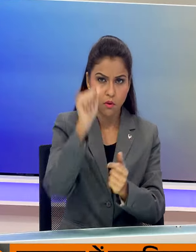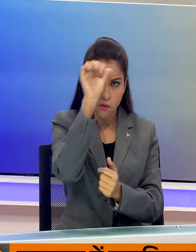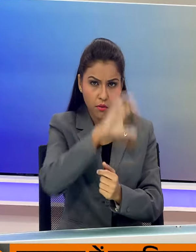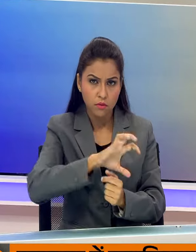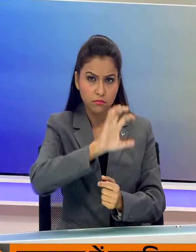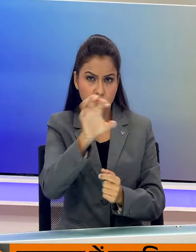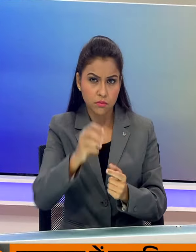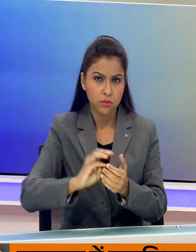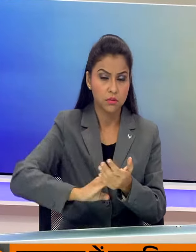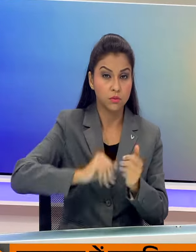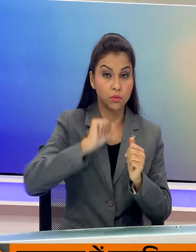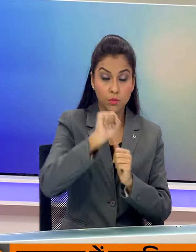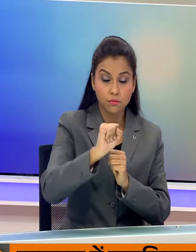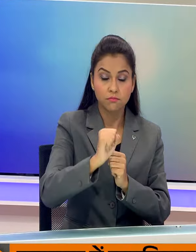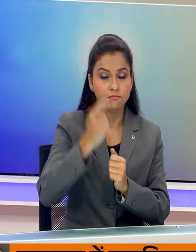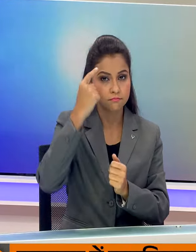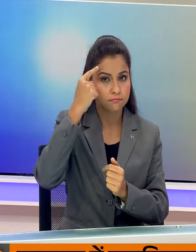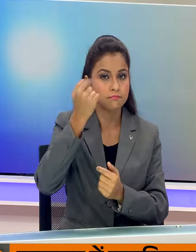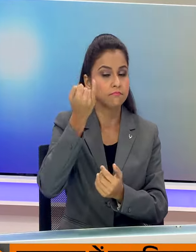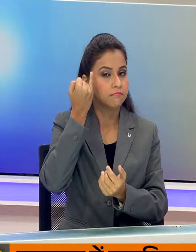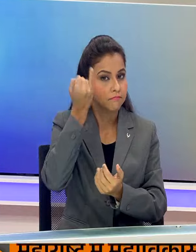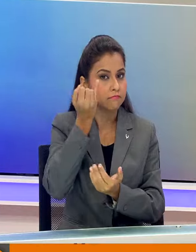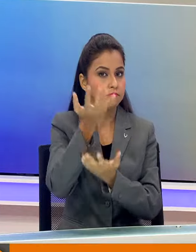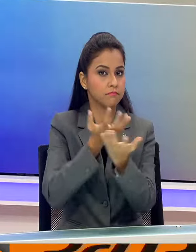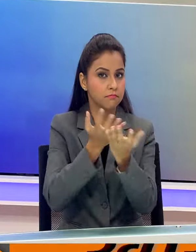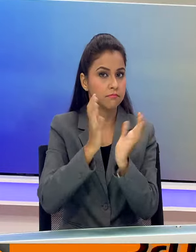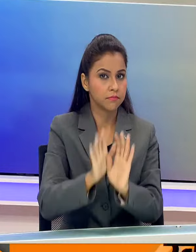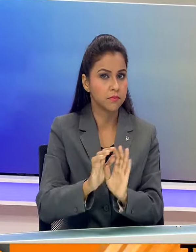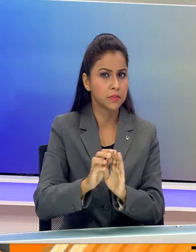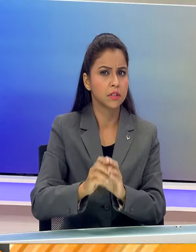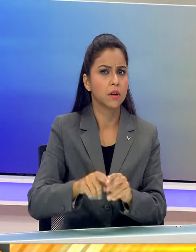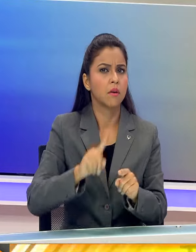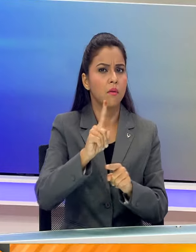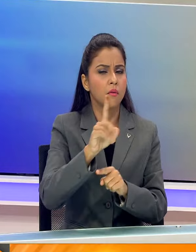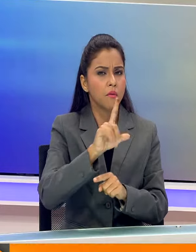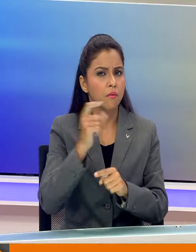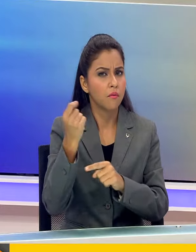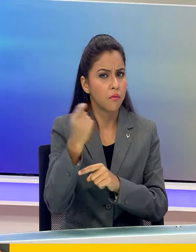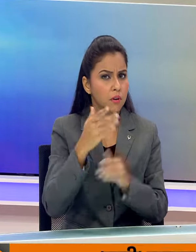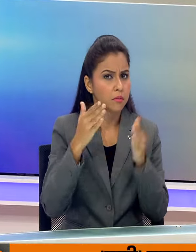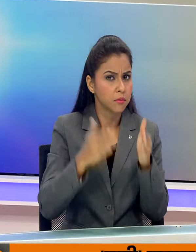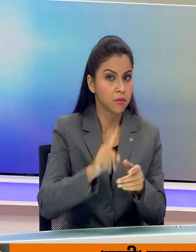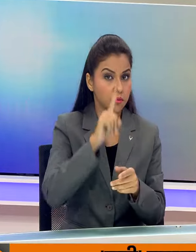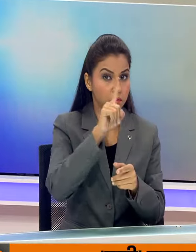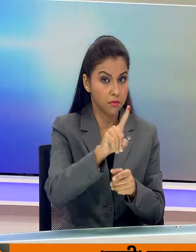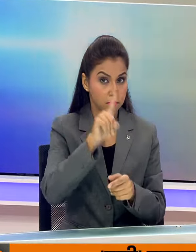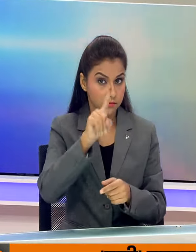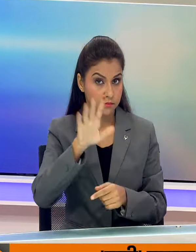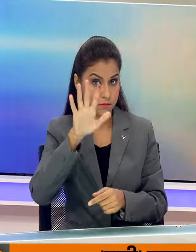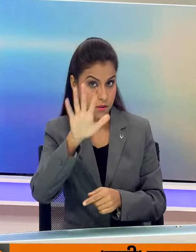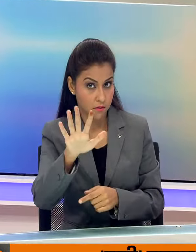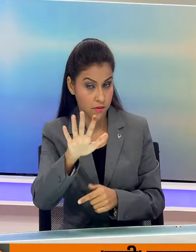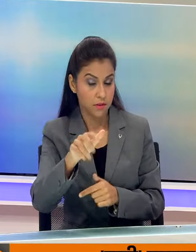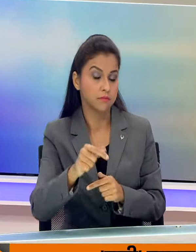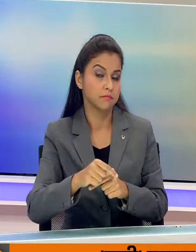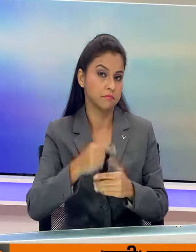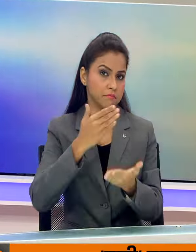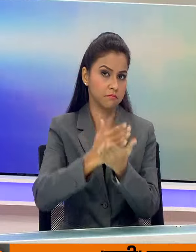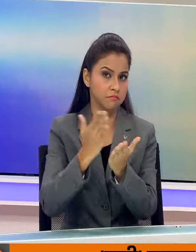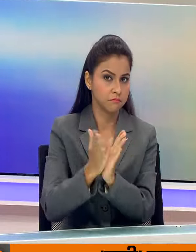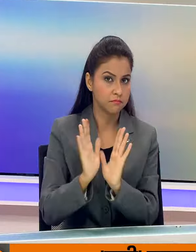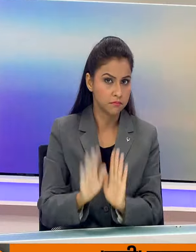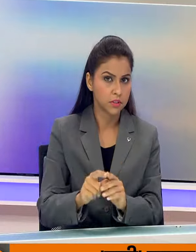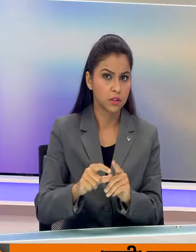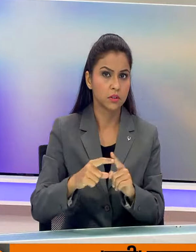के साथ आपने विचार साज़ा करेंगे यह मासिक रेडियो कारिक्रम की 115 ही कड़ी होगी श्रोता